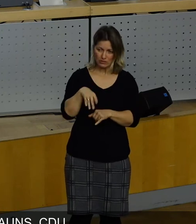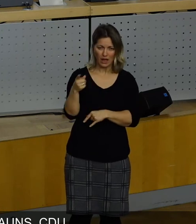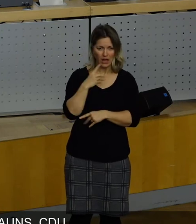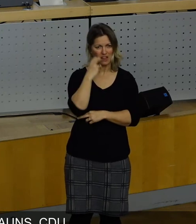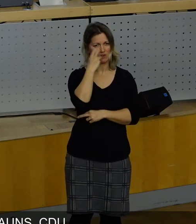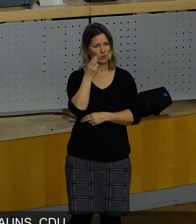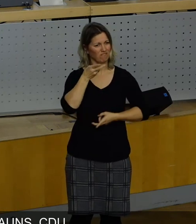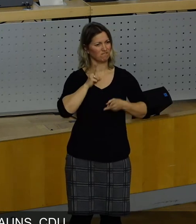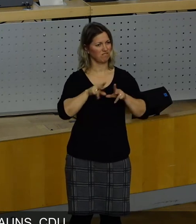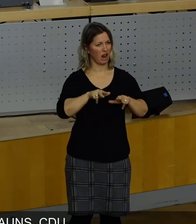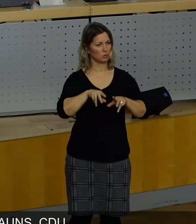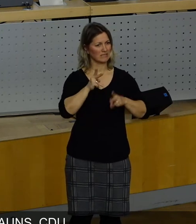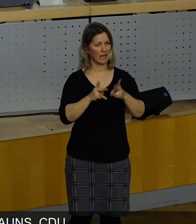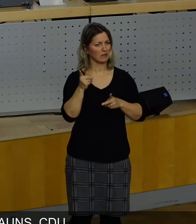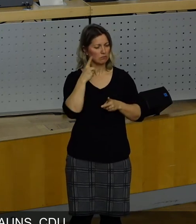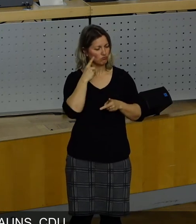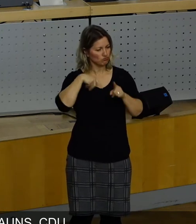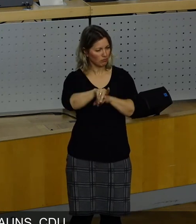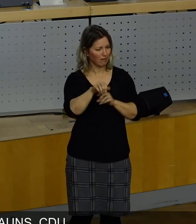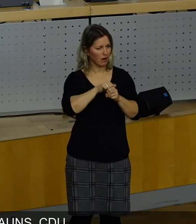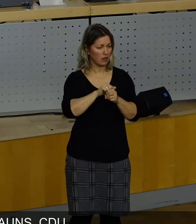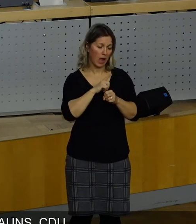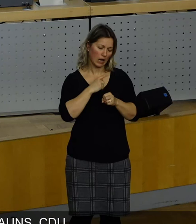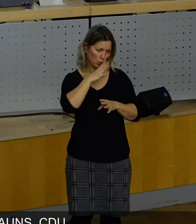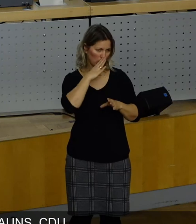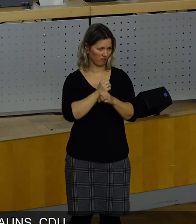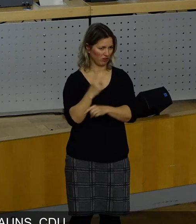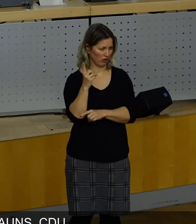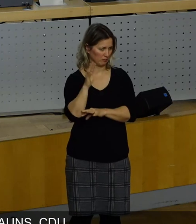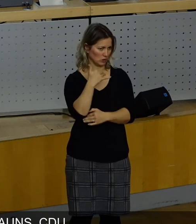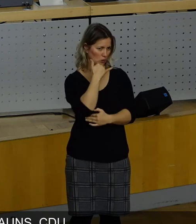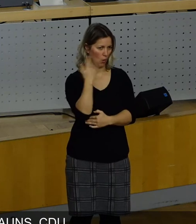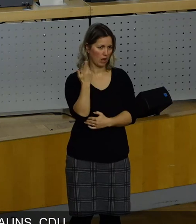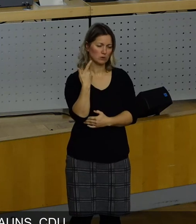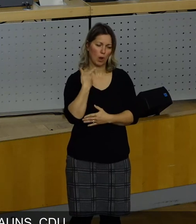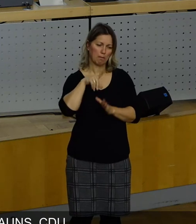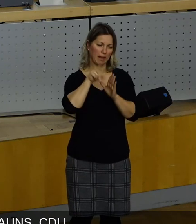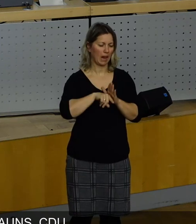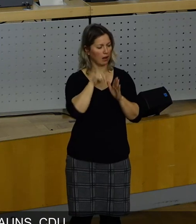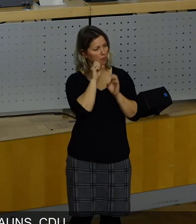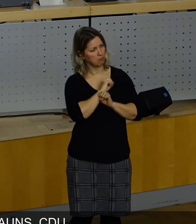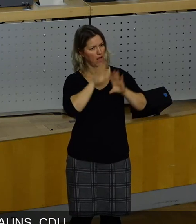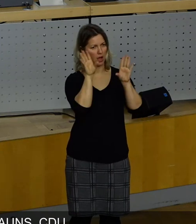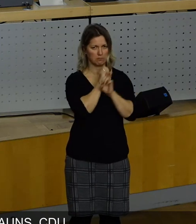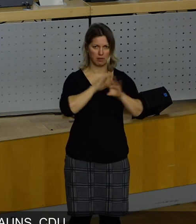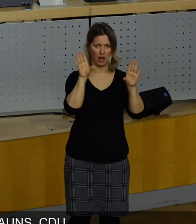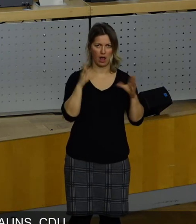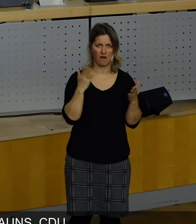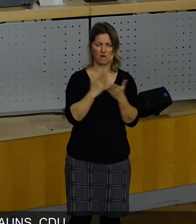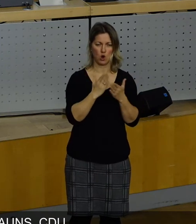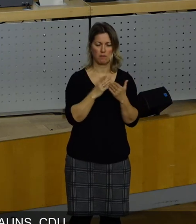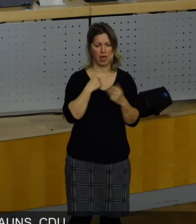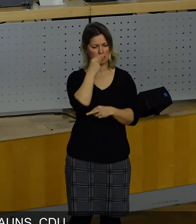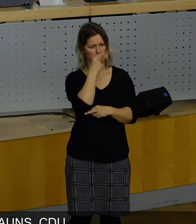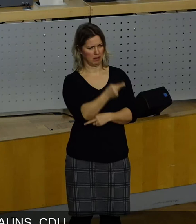Verwaltungsgerät. Das ist alles längst durchgekaut. Es ist eine Unverschämtheit, was Sie hier machen, eine billigste Polemik, weil natürlich auf den ersten Blick